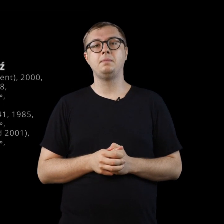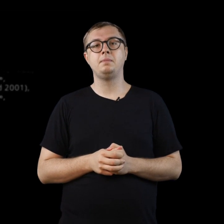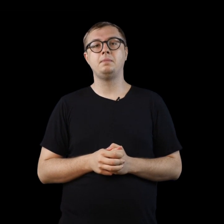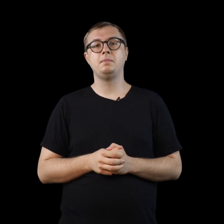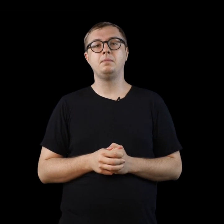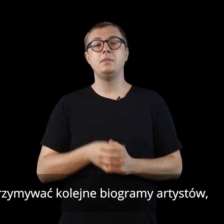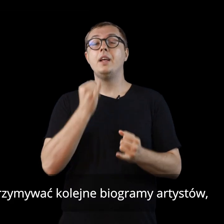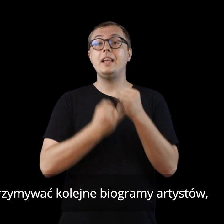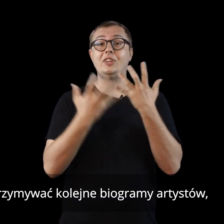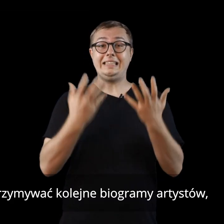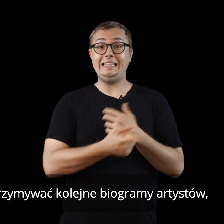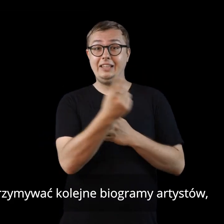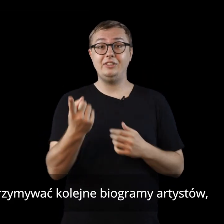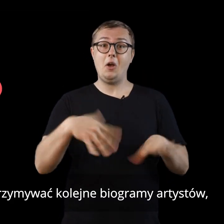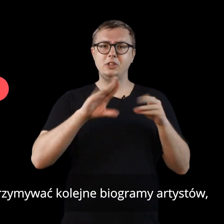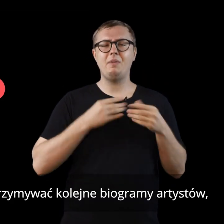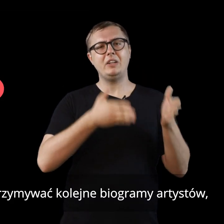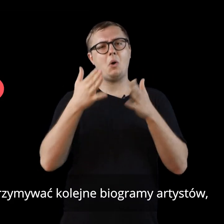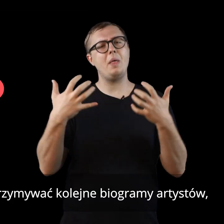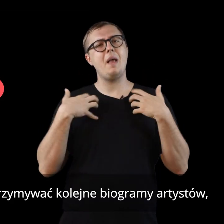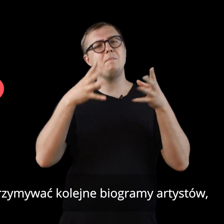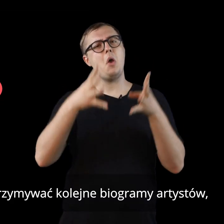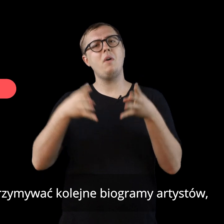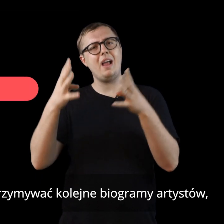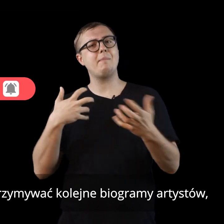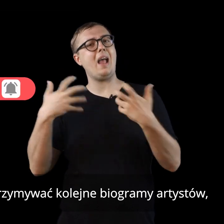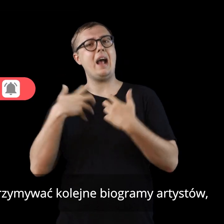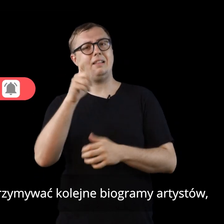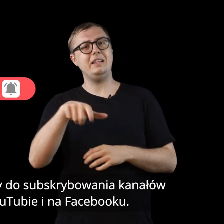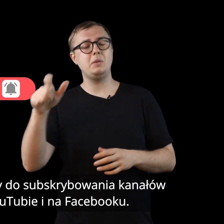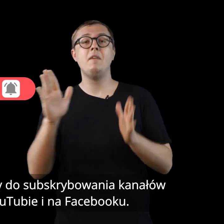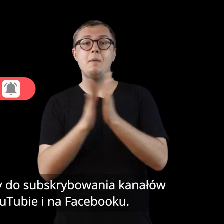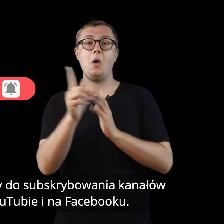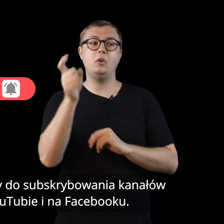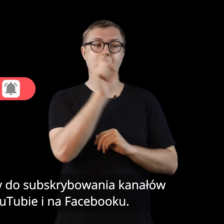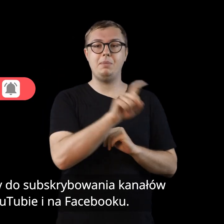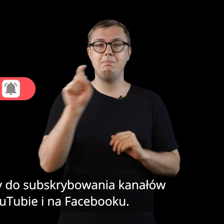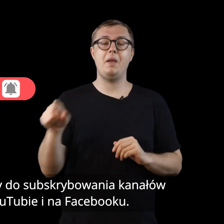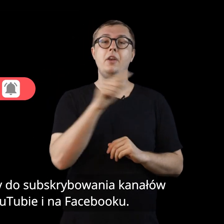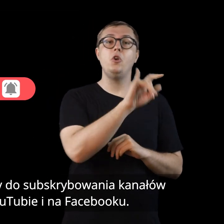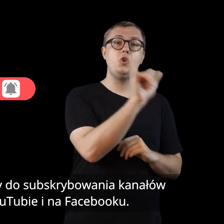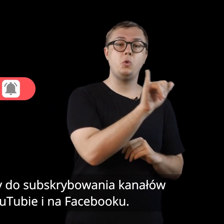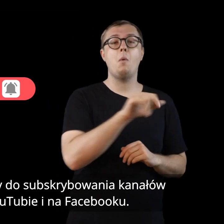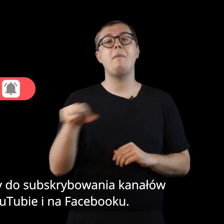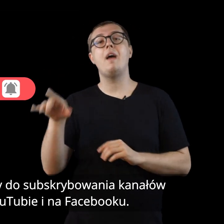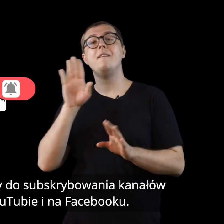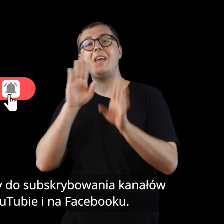Jeżeli chcą Państwo otrzymywać kolejne biogramy artystów to zachęcamy do subskrybowania kanałów na YouTubie i na